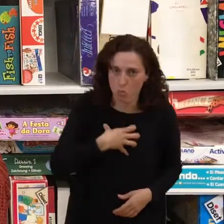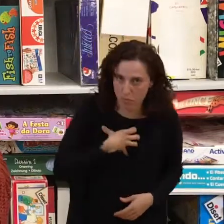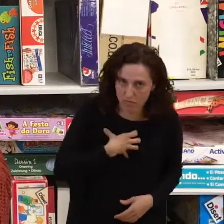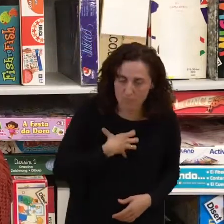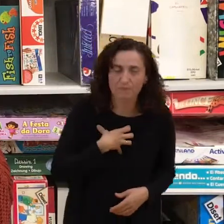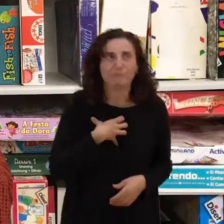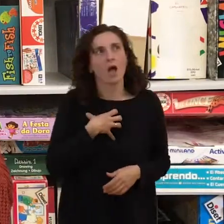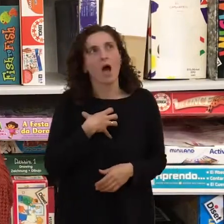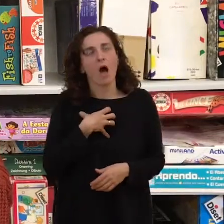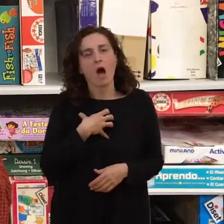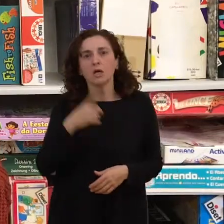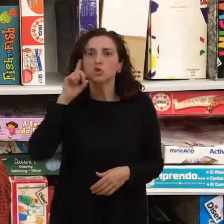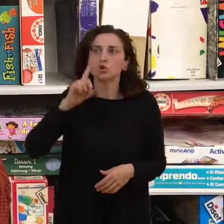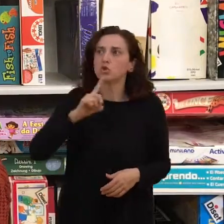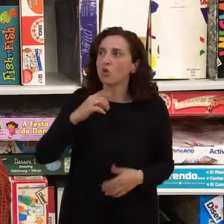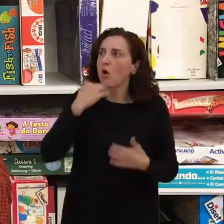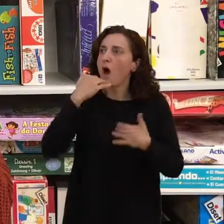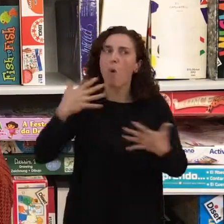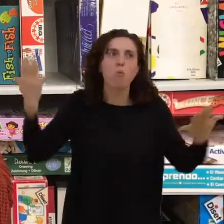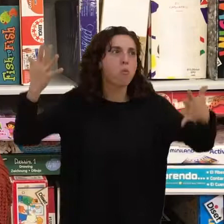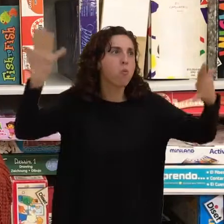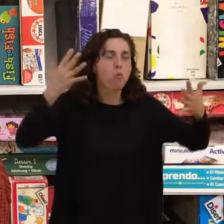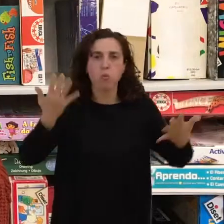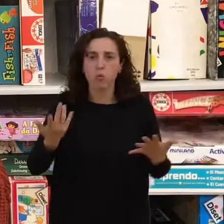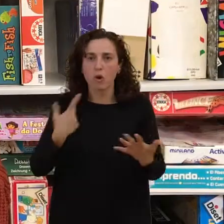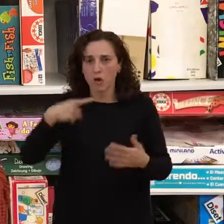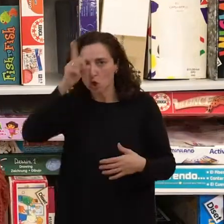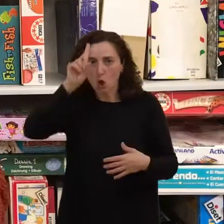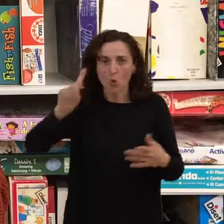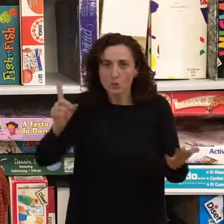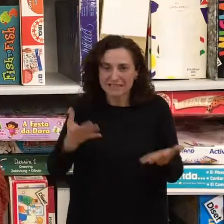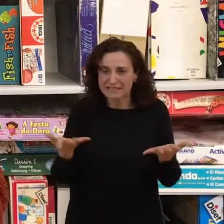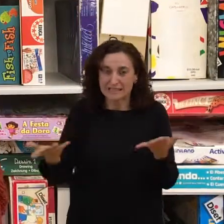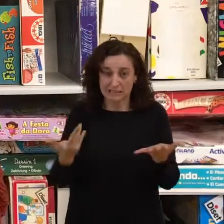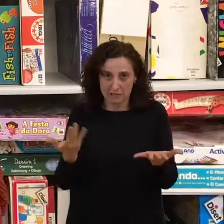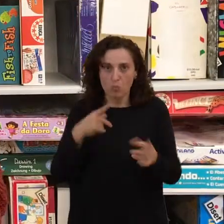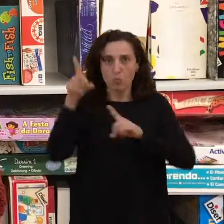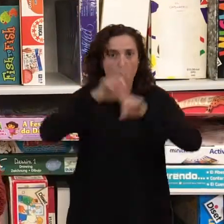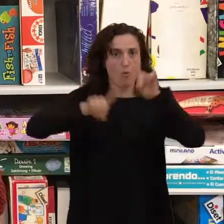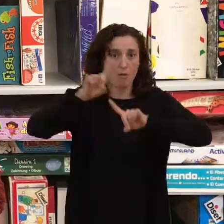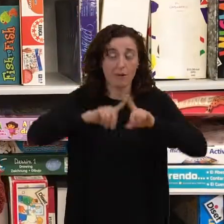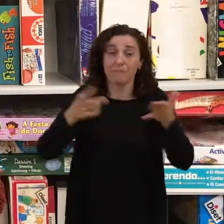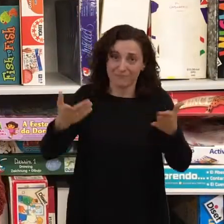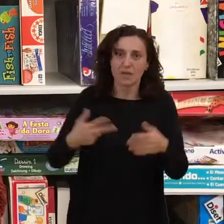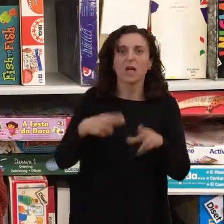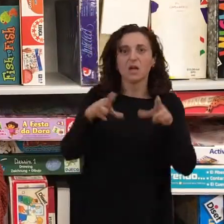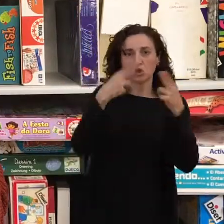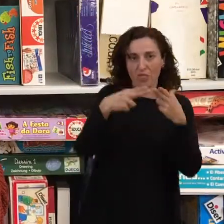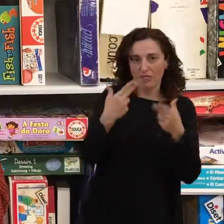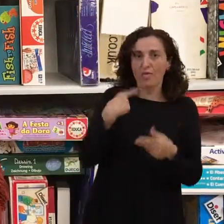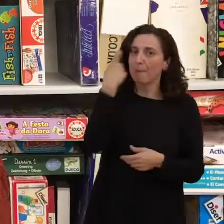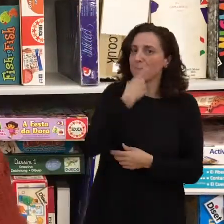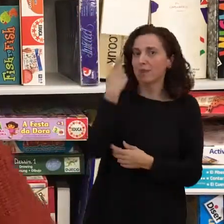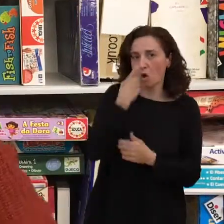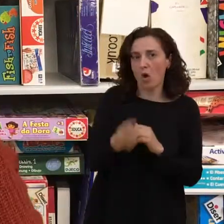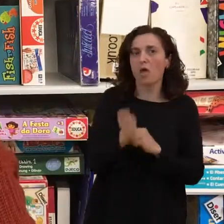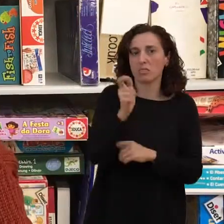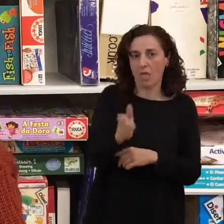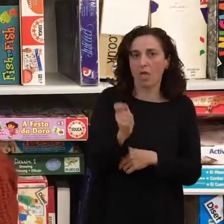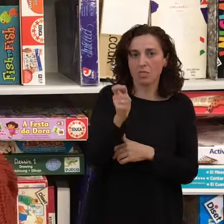sordo y si pasa algo no se va a enterar de lo que ocurra. Son mitos que en la sociedad persisten y encima nos creemos que son